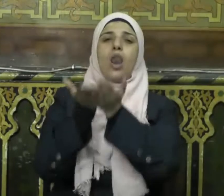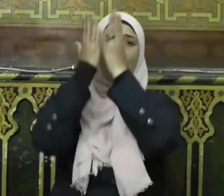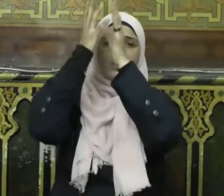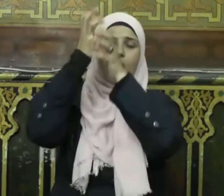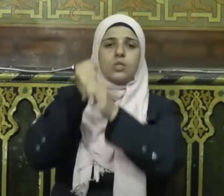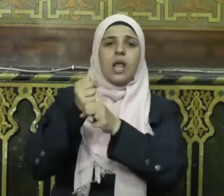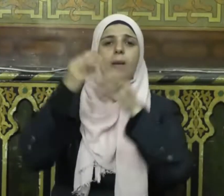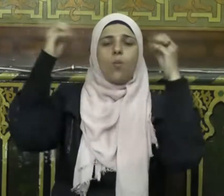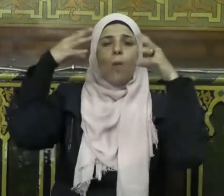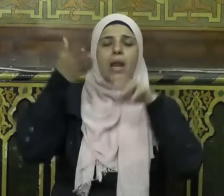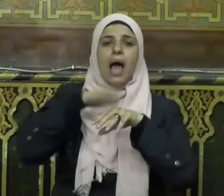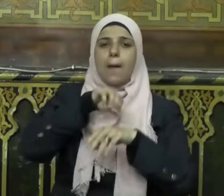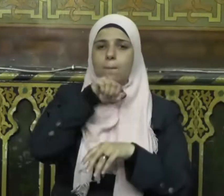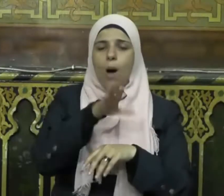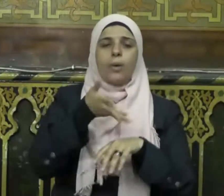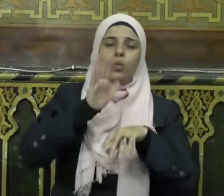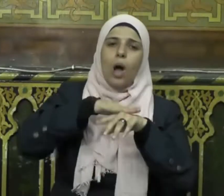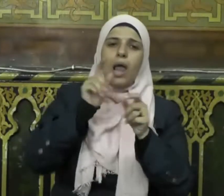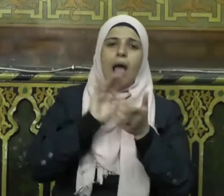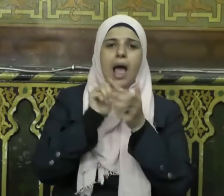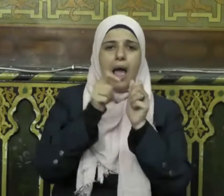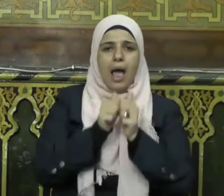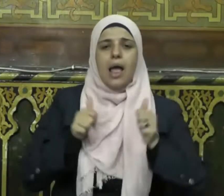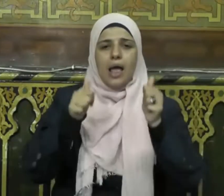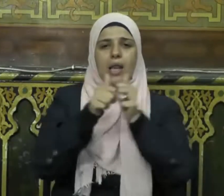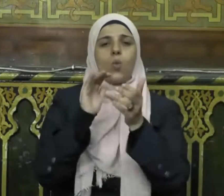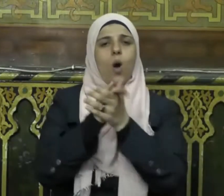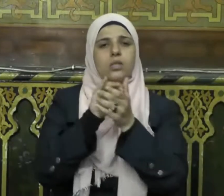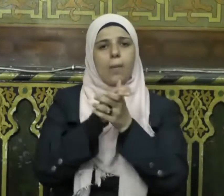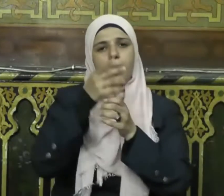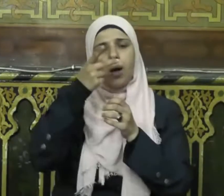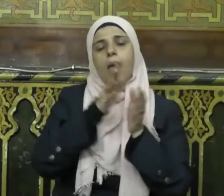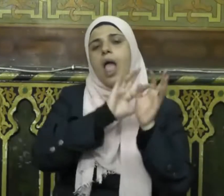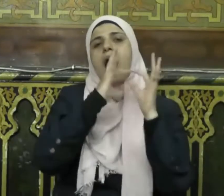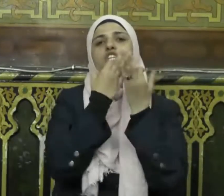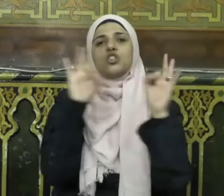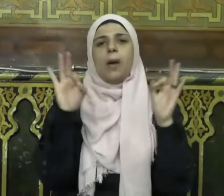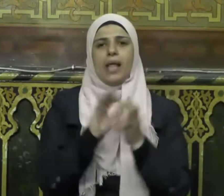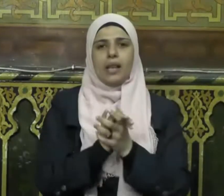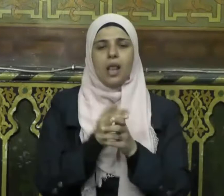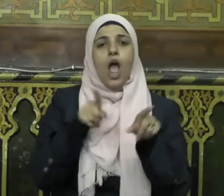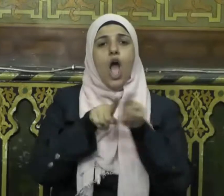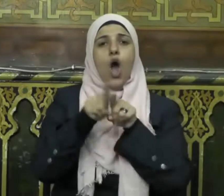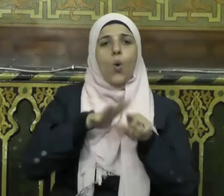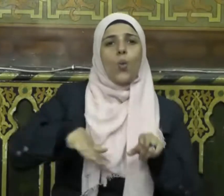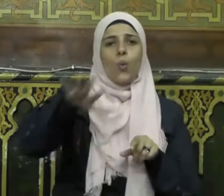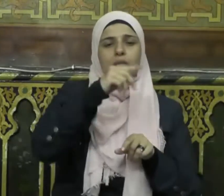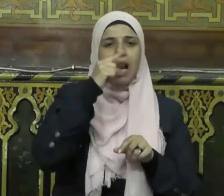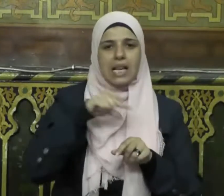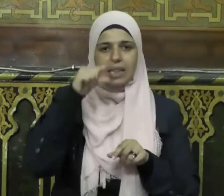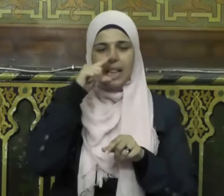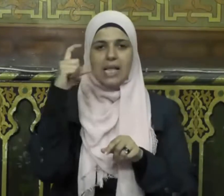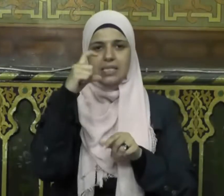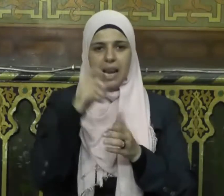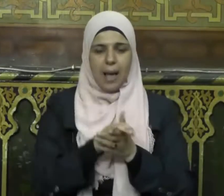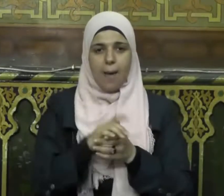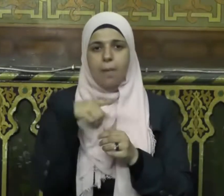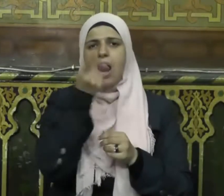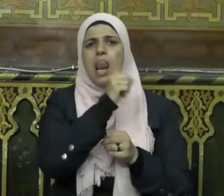وبارِك عليه وعلى آله وصحبه أجمعين إخوة الإسلام لا يفوتنا أن